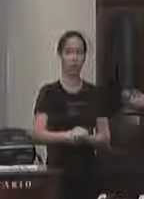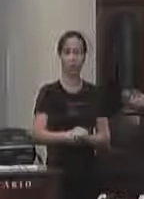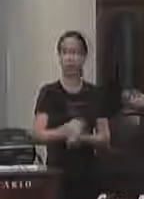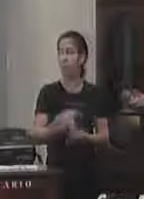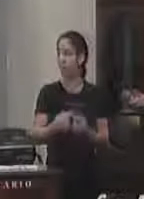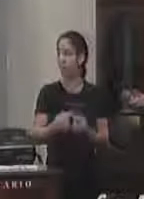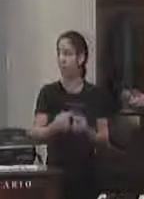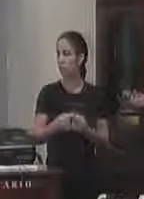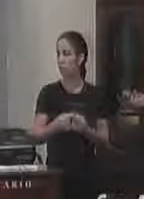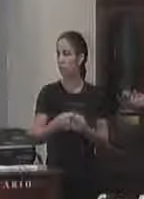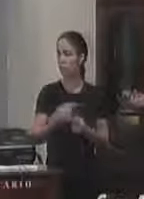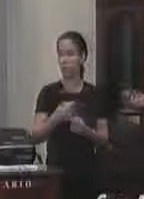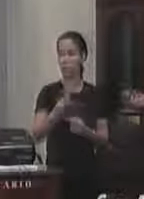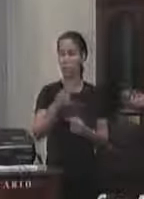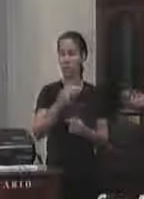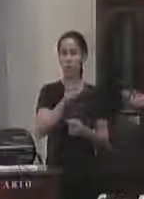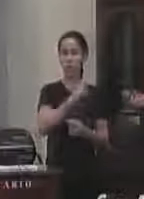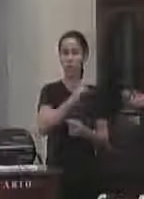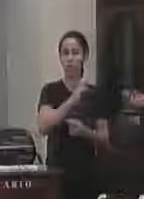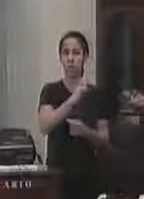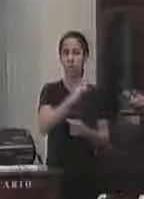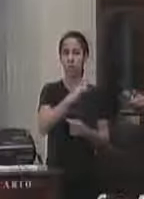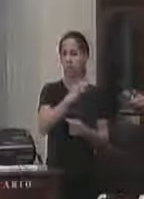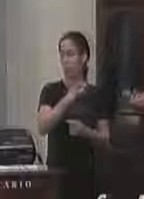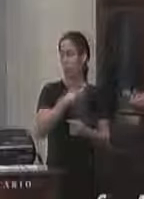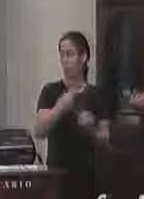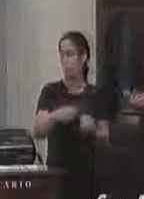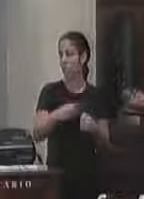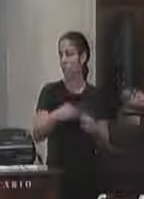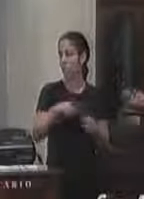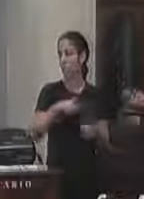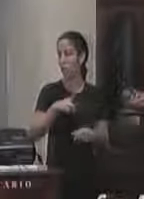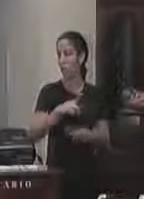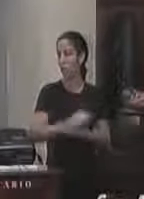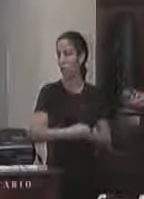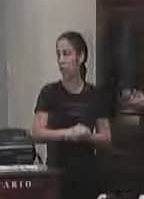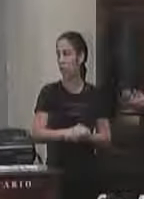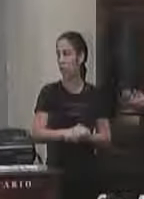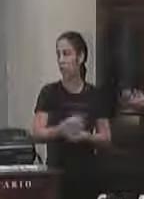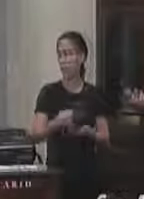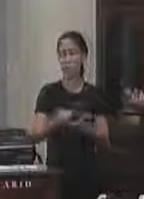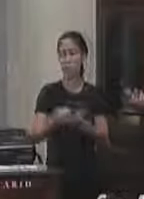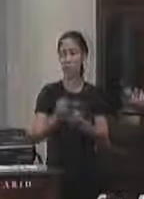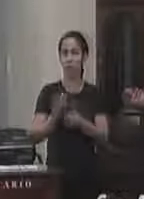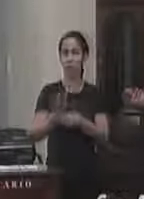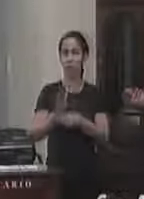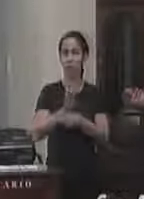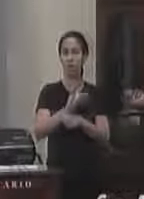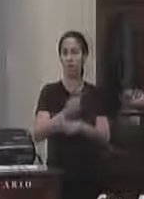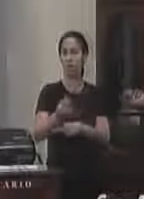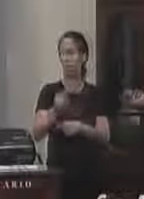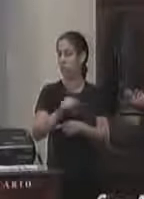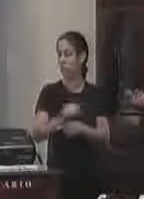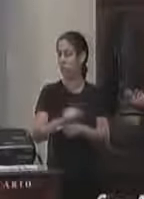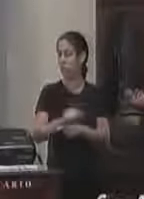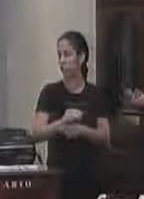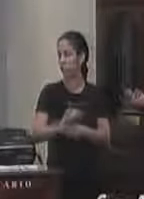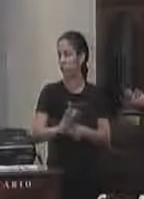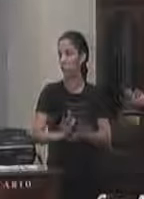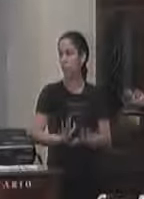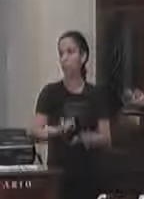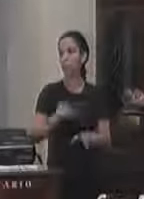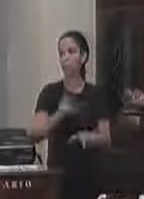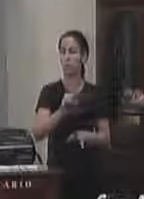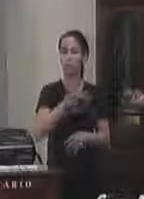o recurso não está vindo naquilo que precisava e ele está tendo que colocar recurso mas a gente vê que está se mantendo as